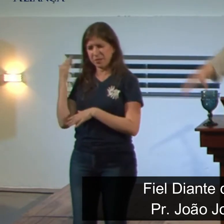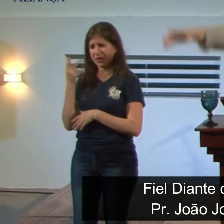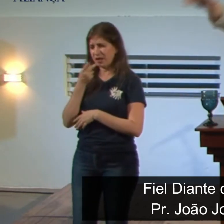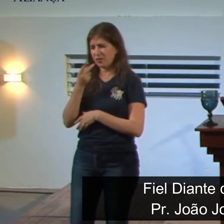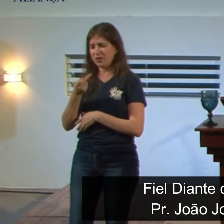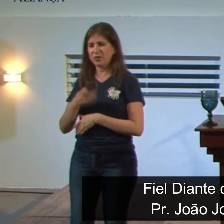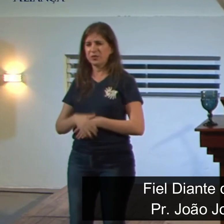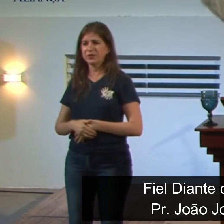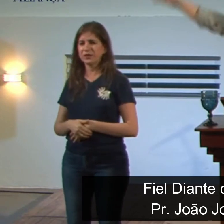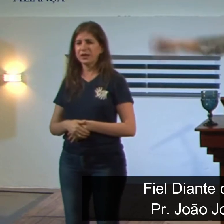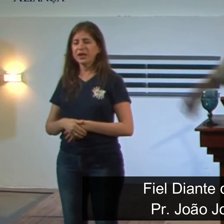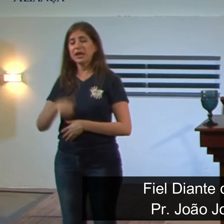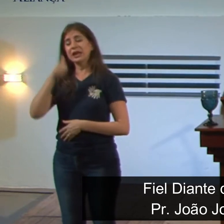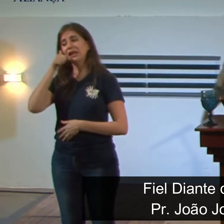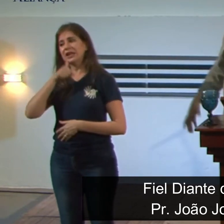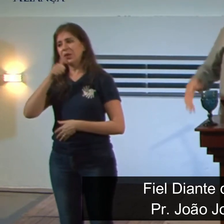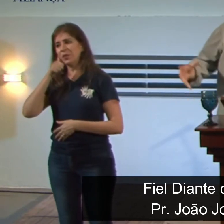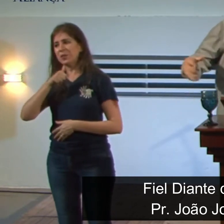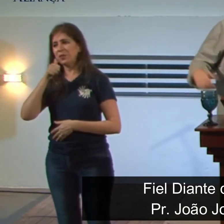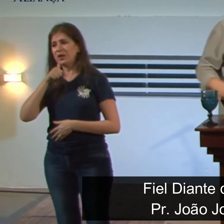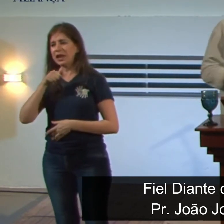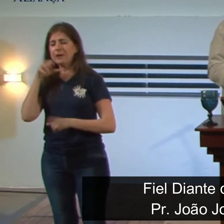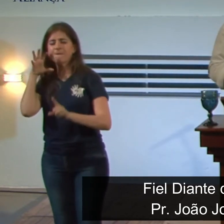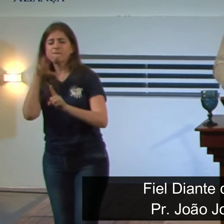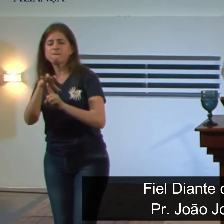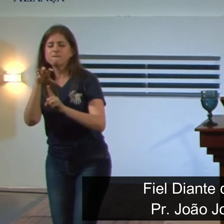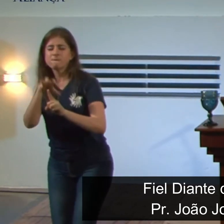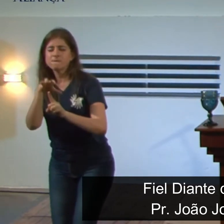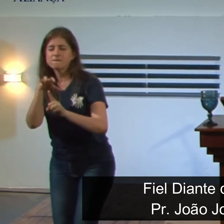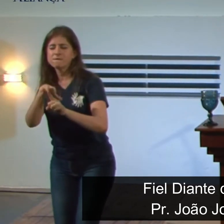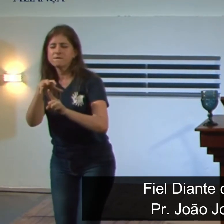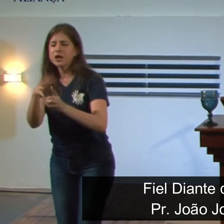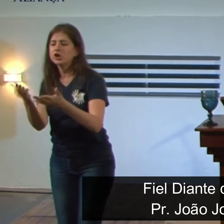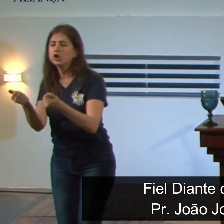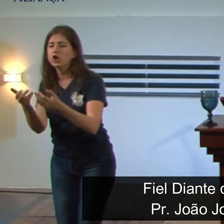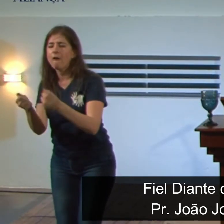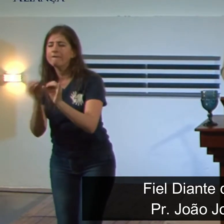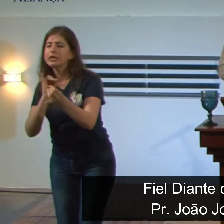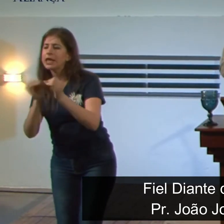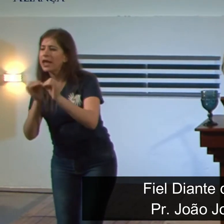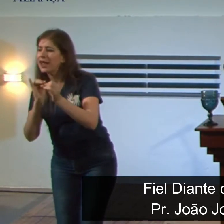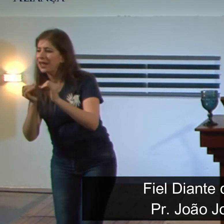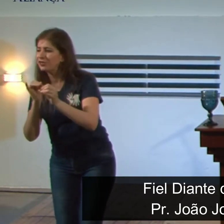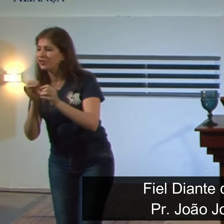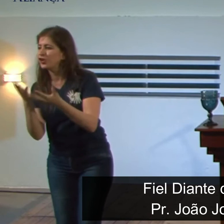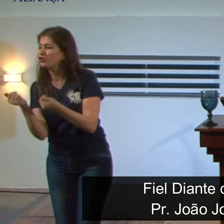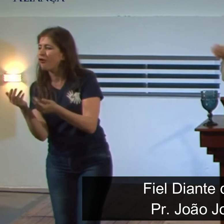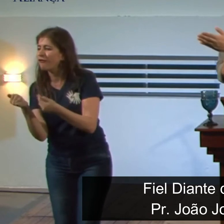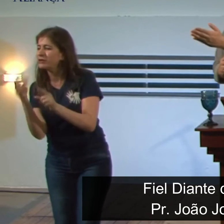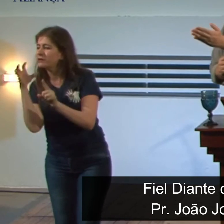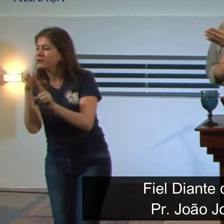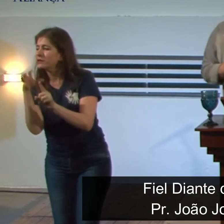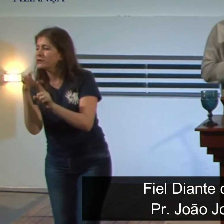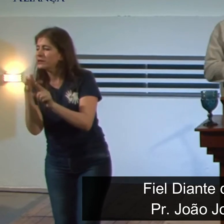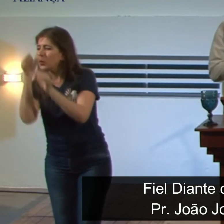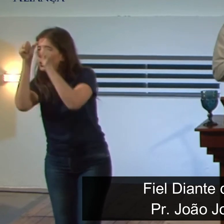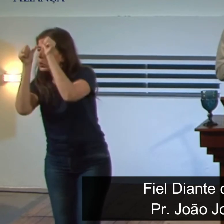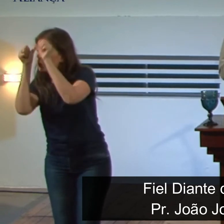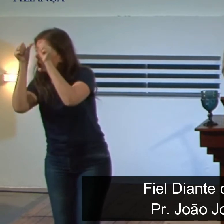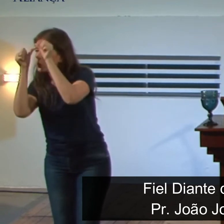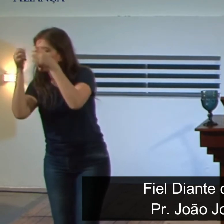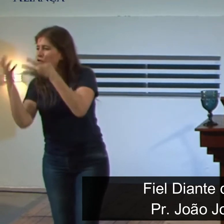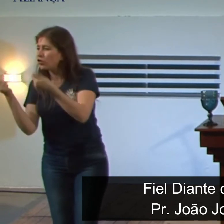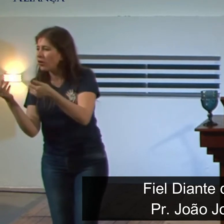que está fazendo a cabeça dos jovens na internet astuta esperta mas eu pergunto a você será que você não tem